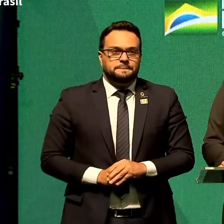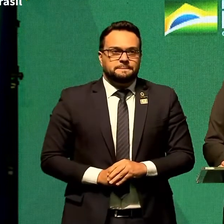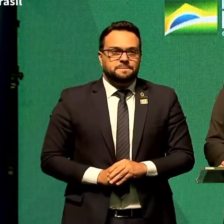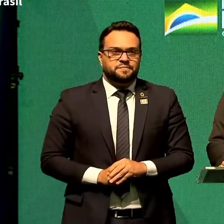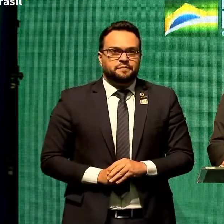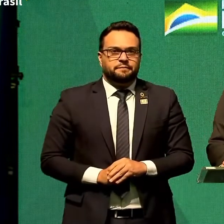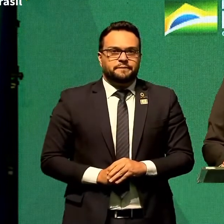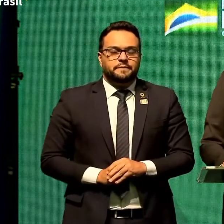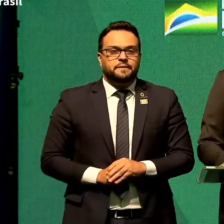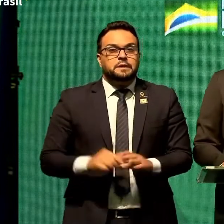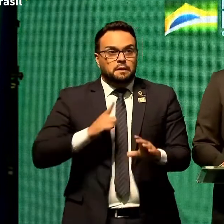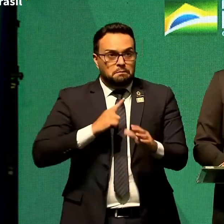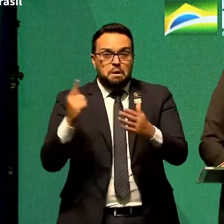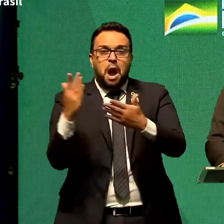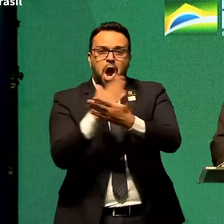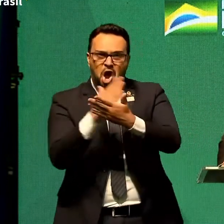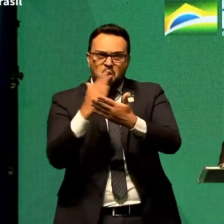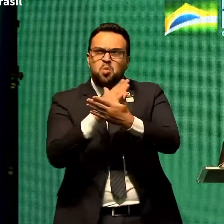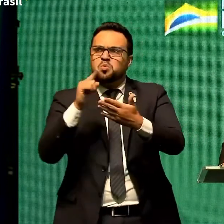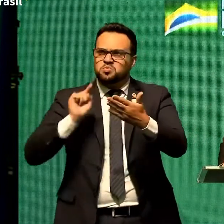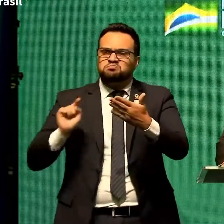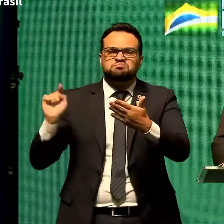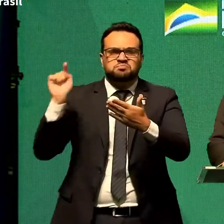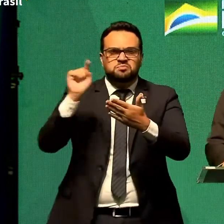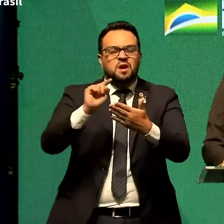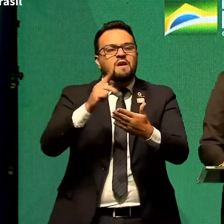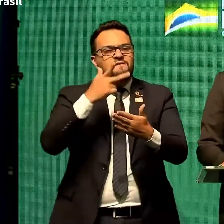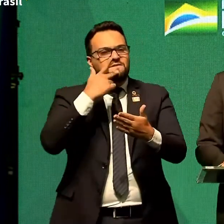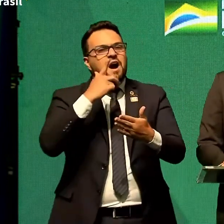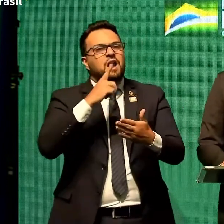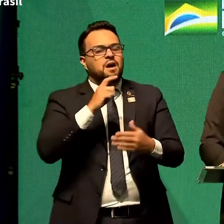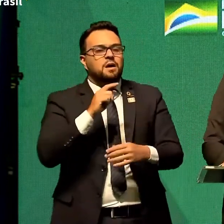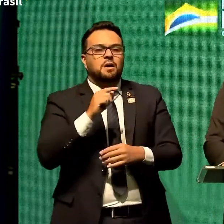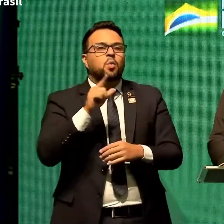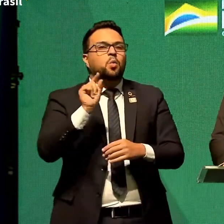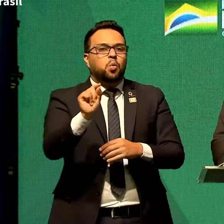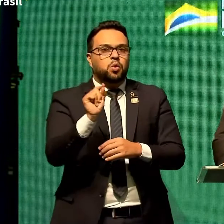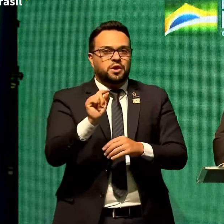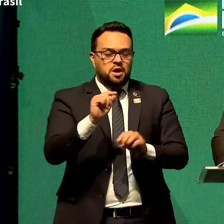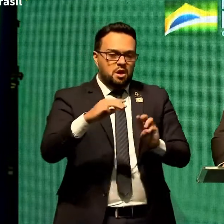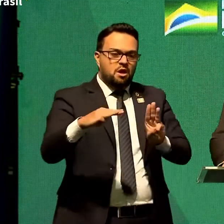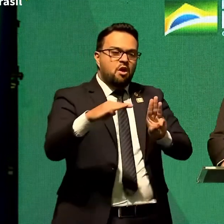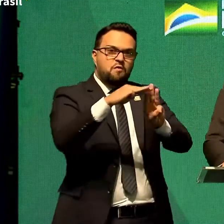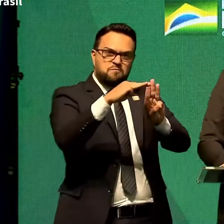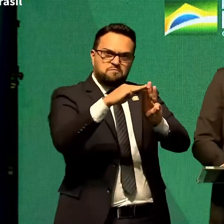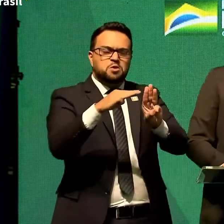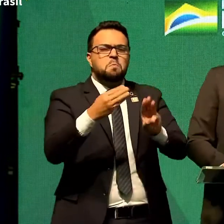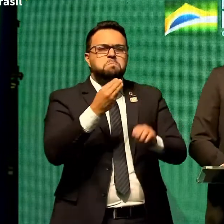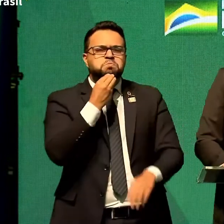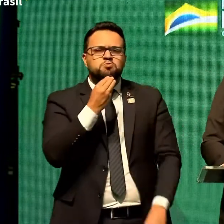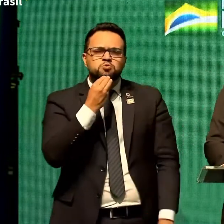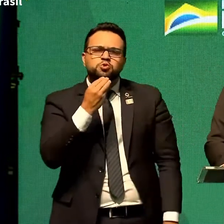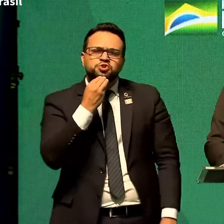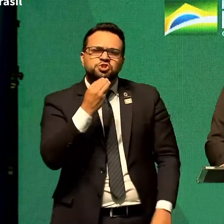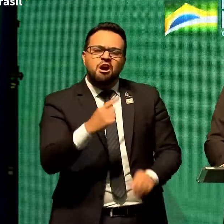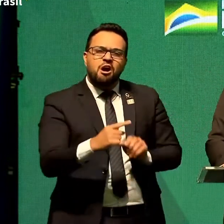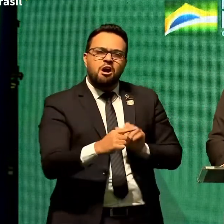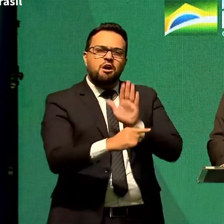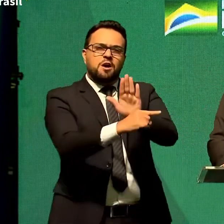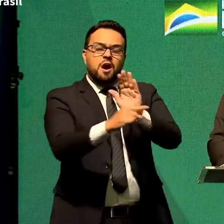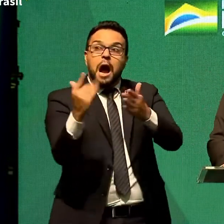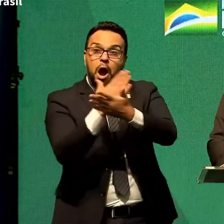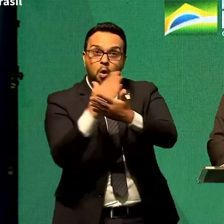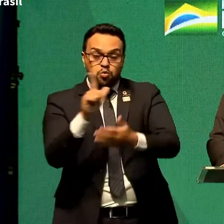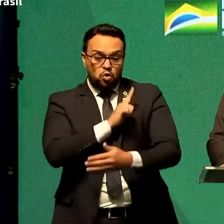como alguns ousam dizer por aí que as Forças Armadas deveriam ajudar alguns